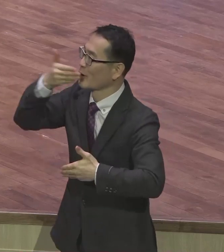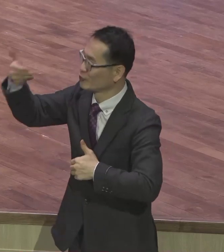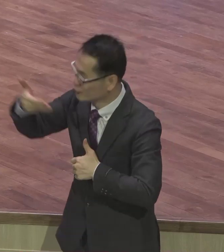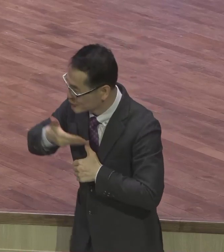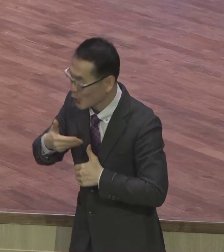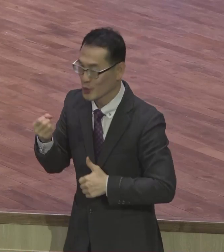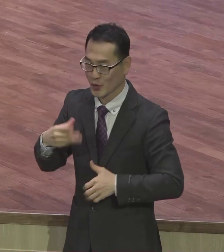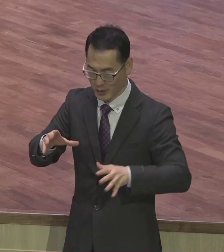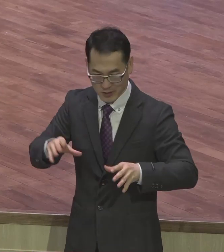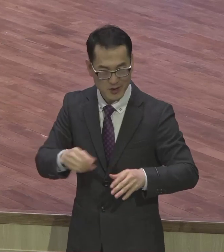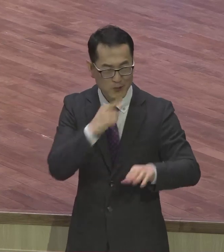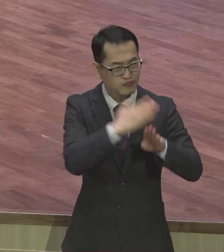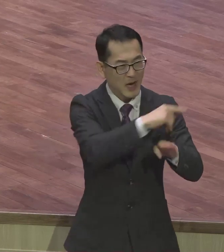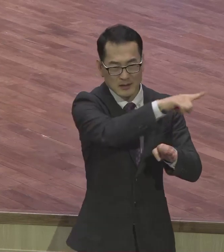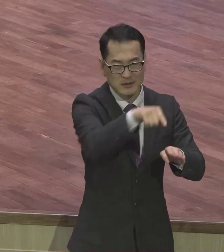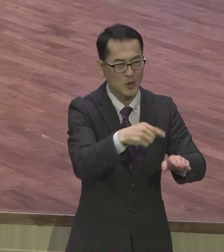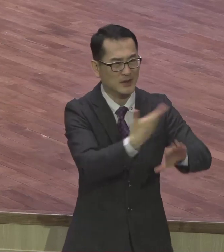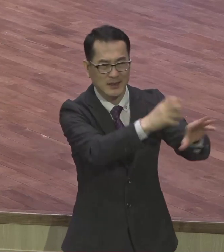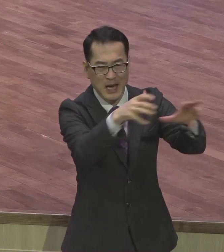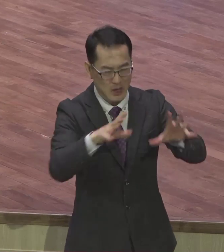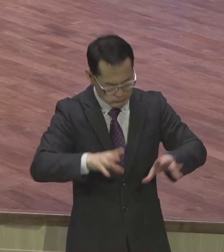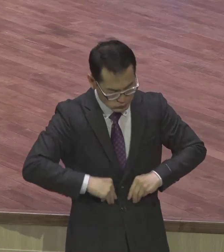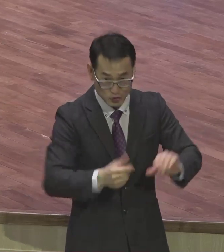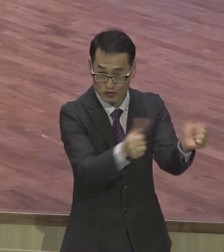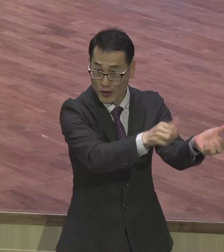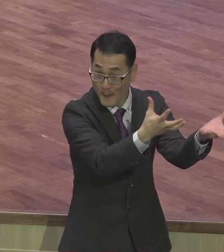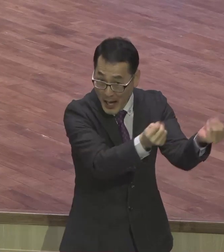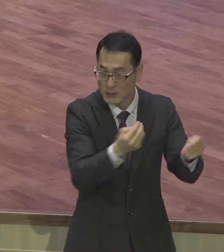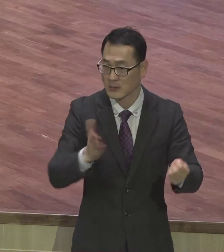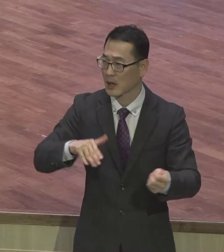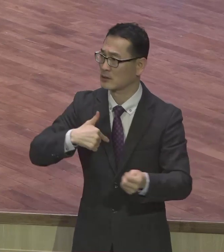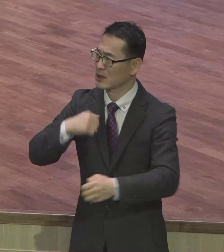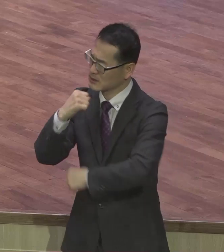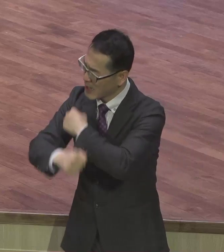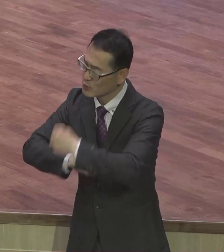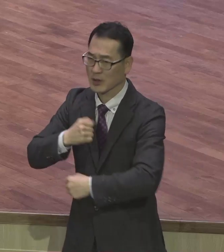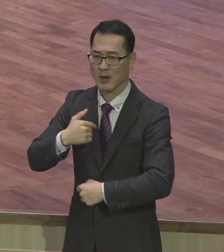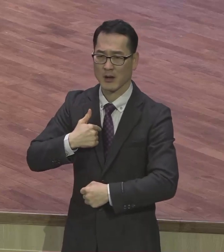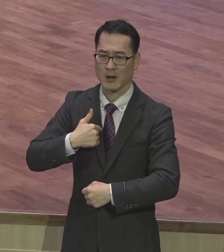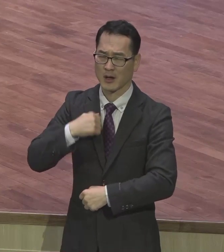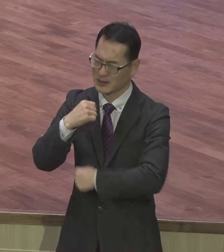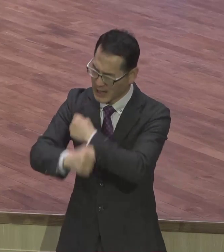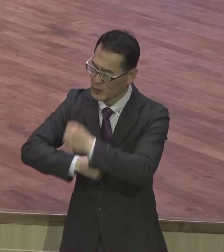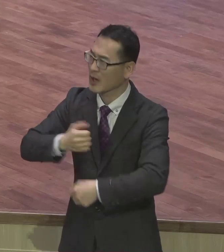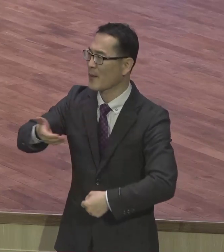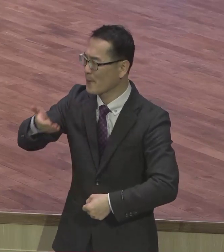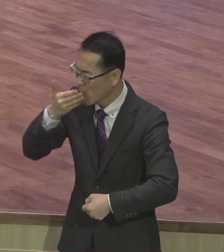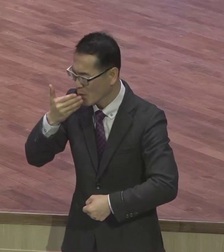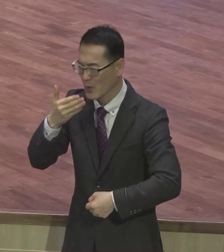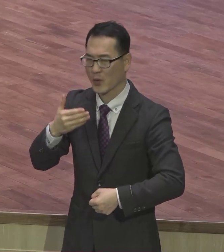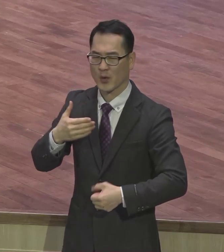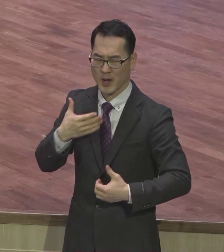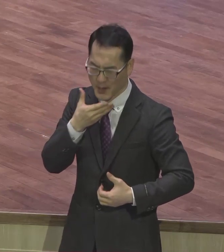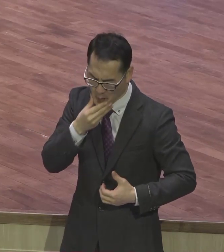굶어져간 어른이 많은데 우리는 자유주시고 해방시켜주신 거 너무 감사합니다 생활 속에 감사